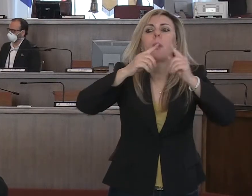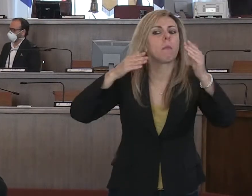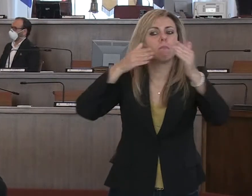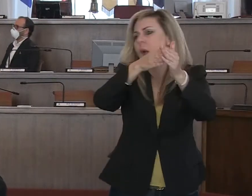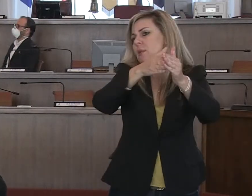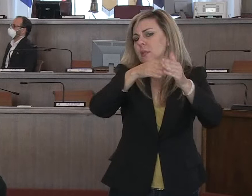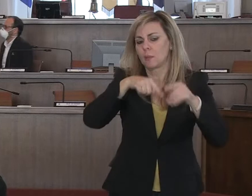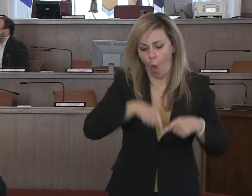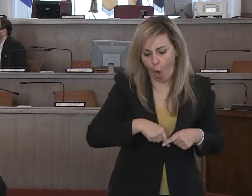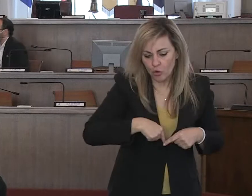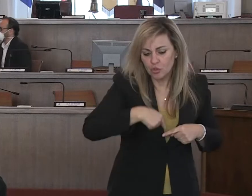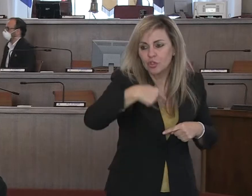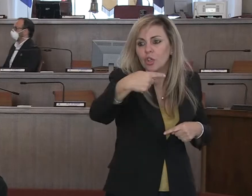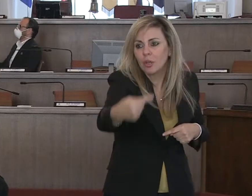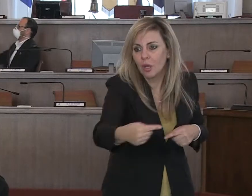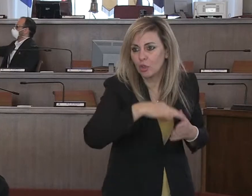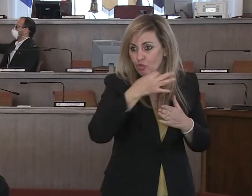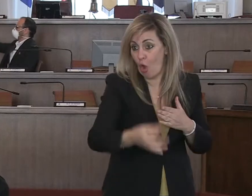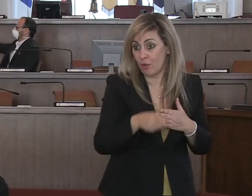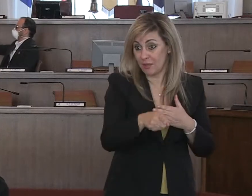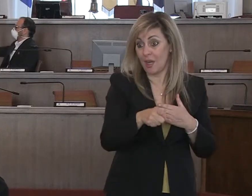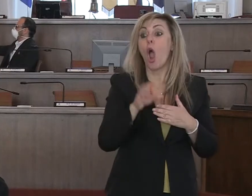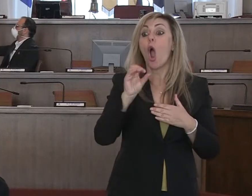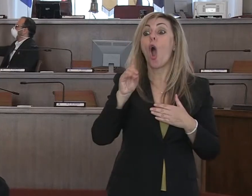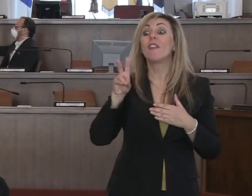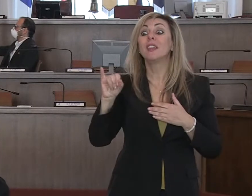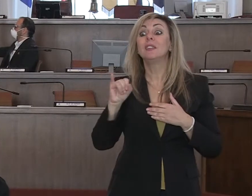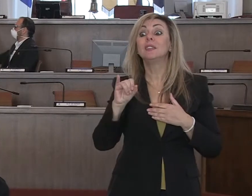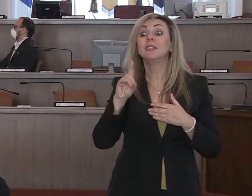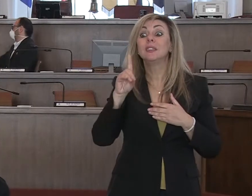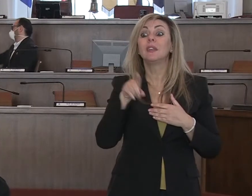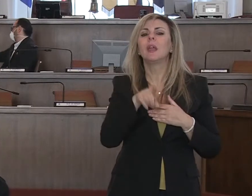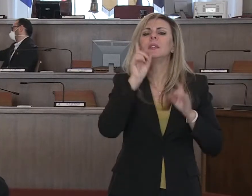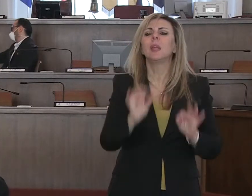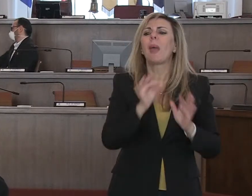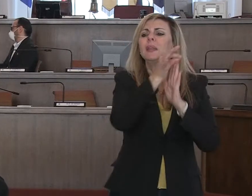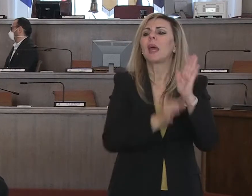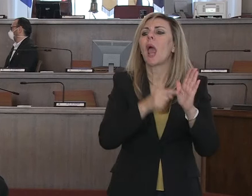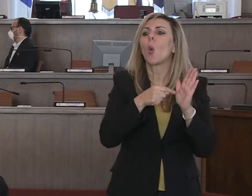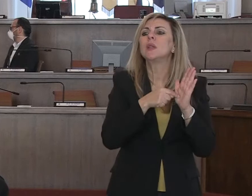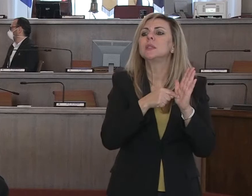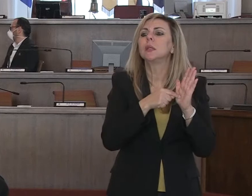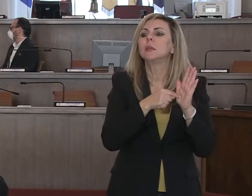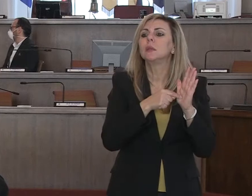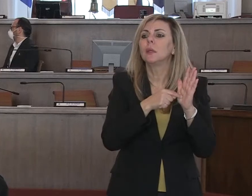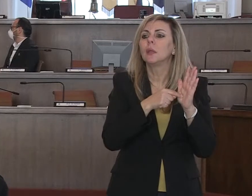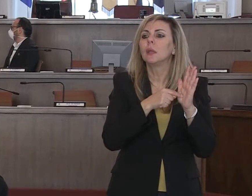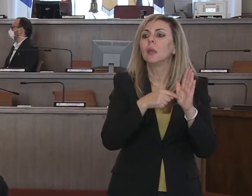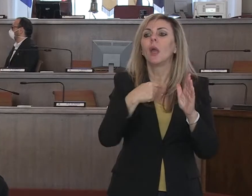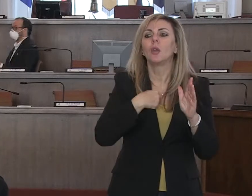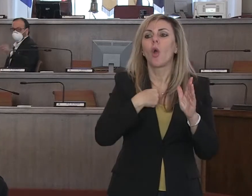giorni. Abbiamo individuato questi Covid a seconda anche dei requisiti che bisogna avere, che abbiamo